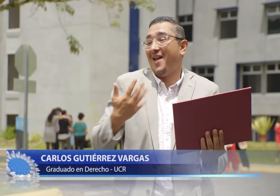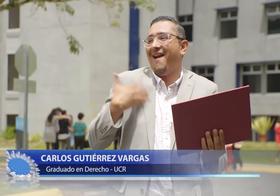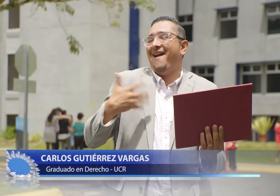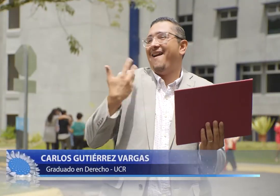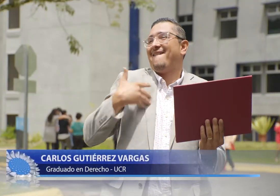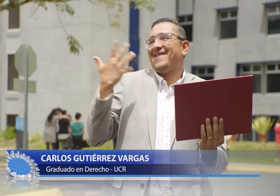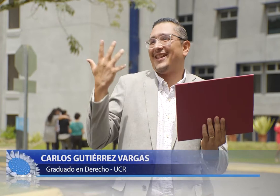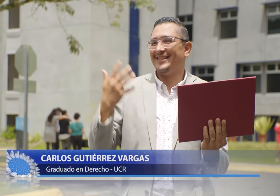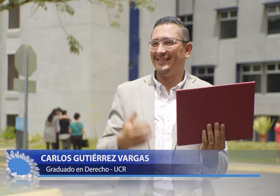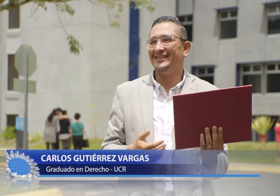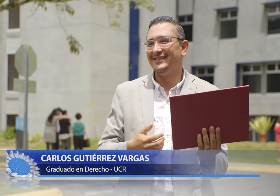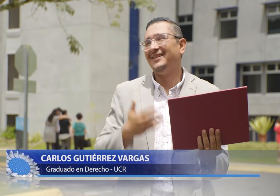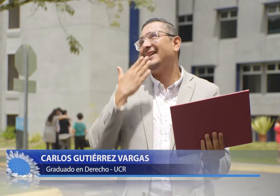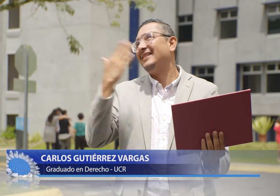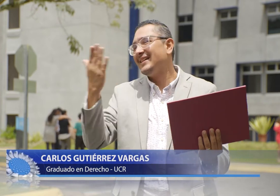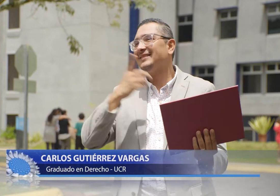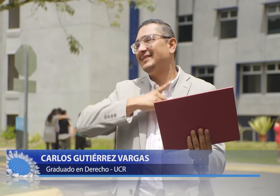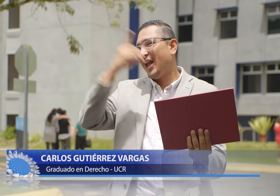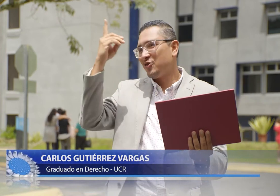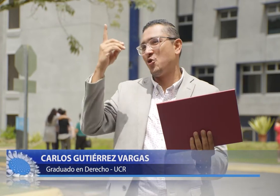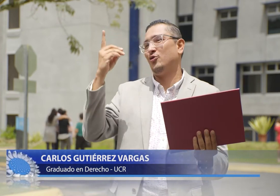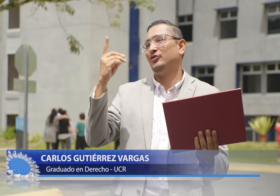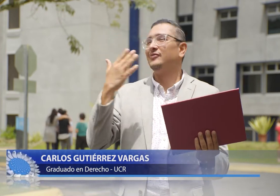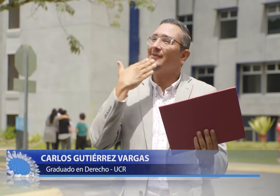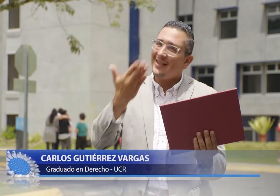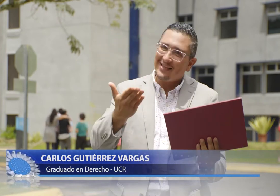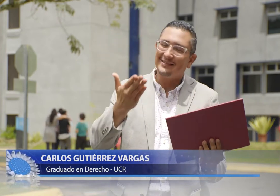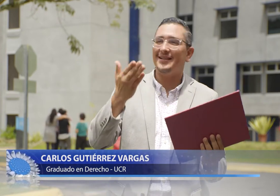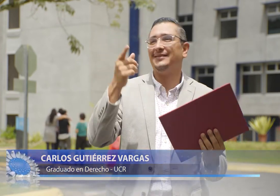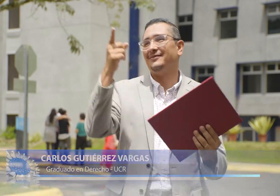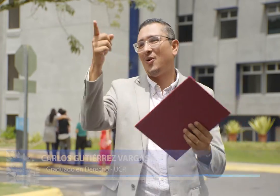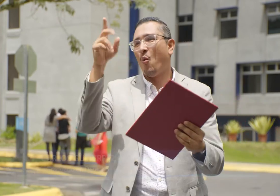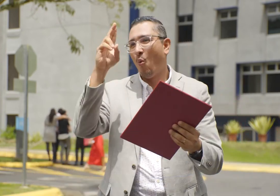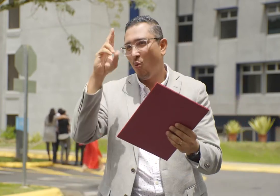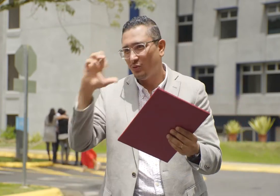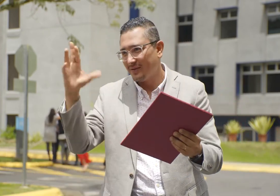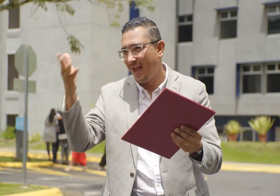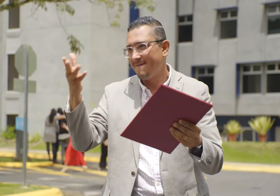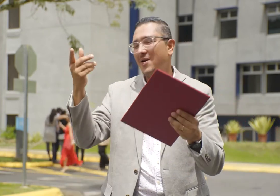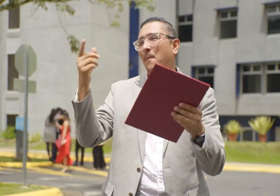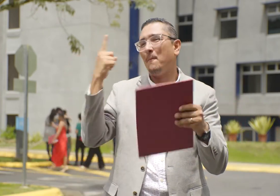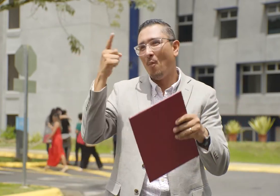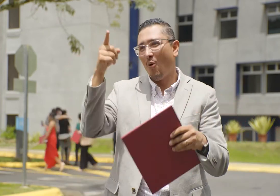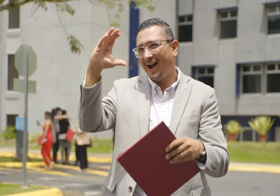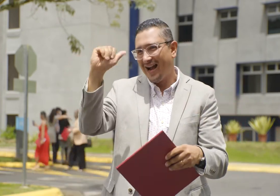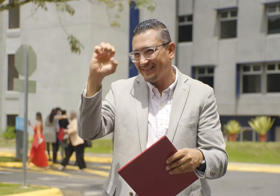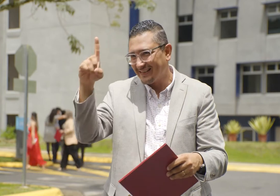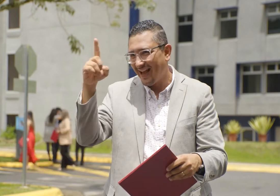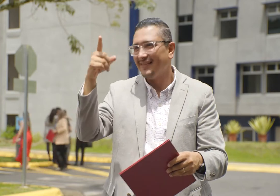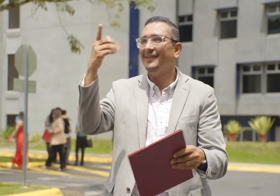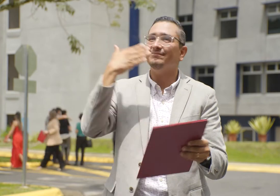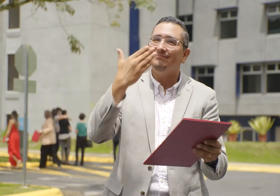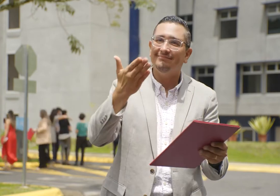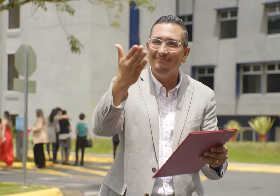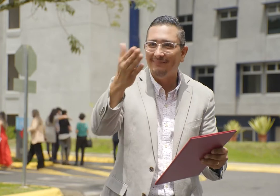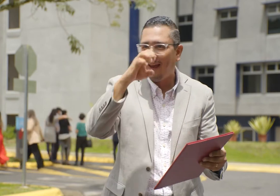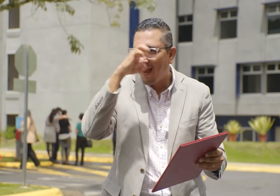genera grandísima felicidad, gracias a Dios, gracias a la Universidad de Costa Rica, gracias al cassette, a Erick como